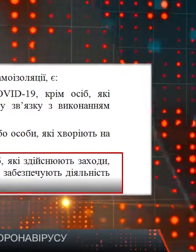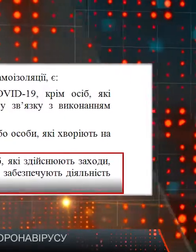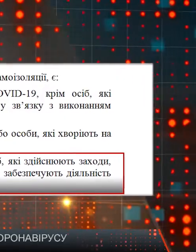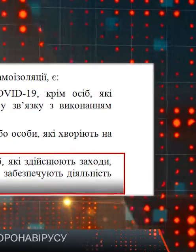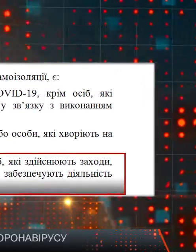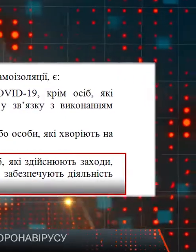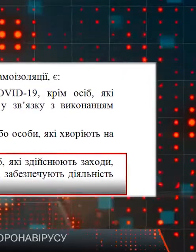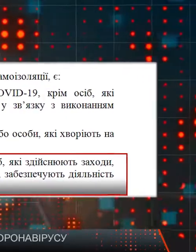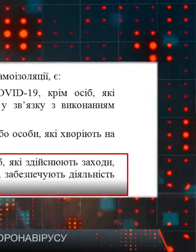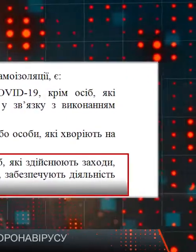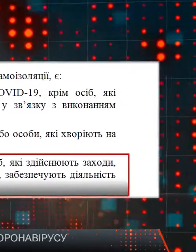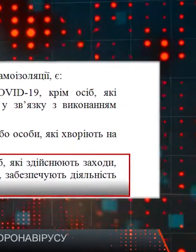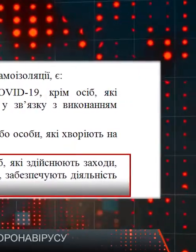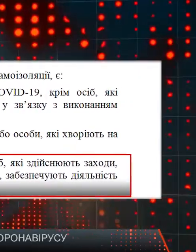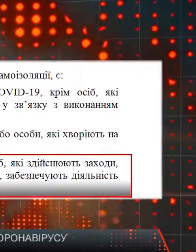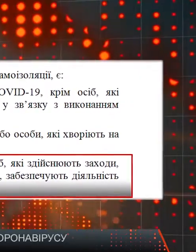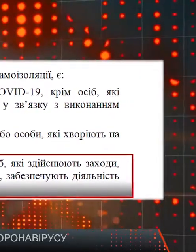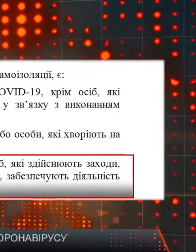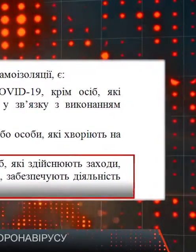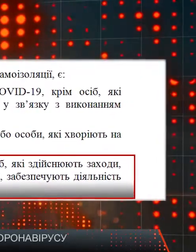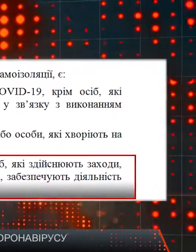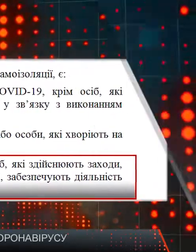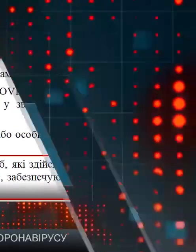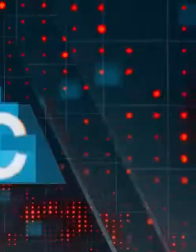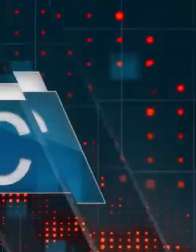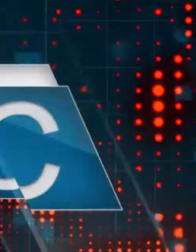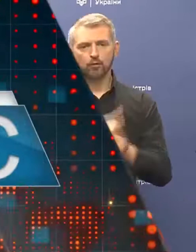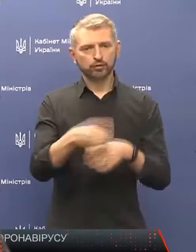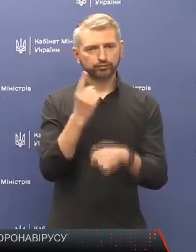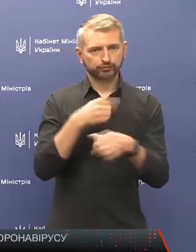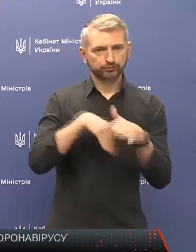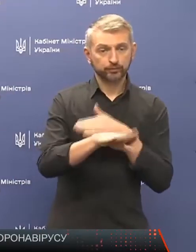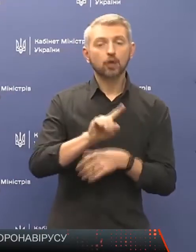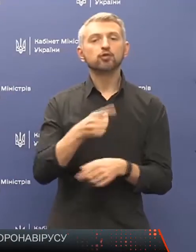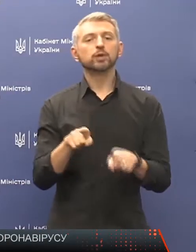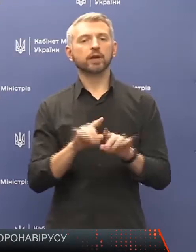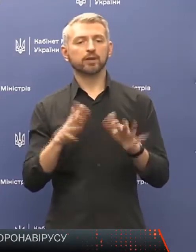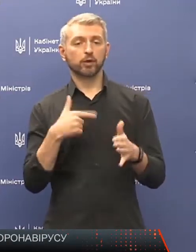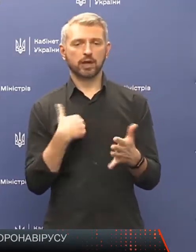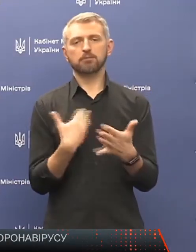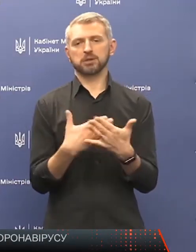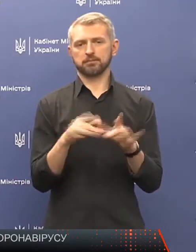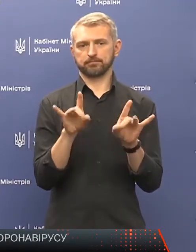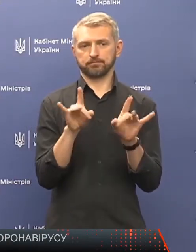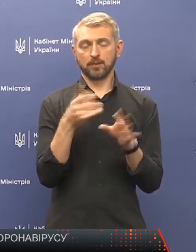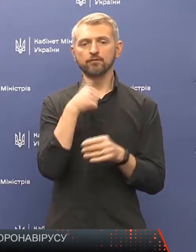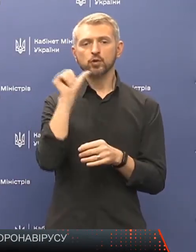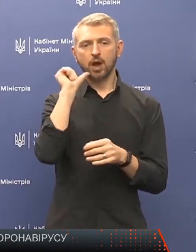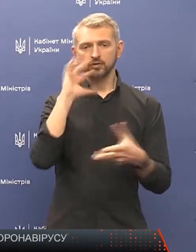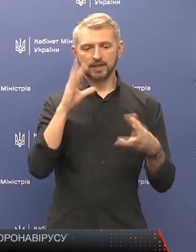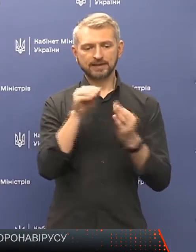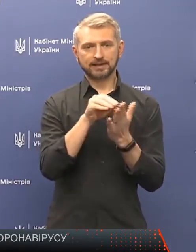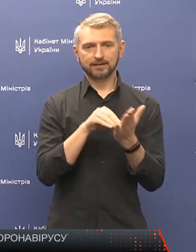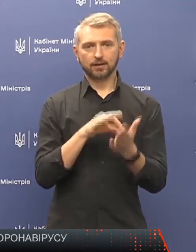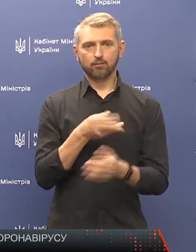визначено, що на самоізоляції мають перебувати люди старші 60 років. Я наведу декілька прикладів з вчорашньої статистики